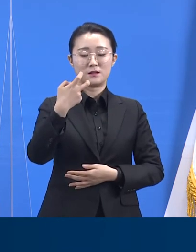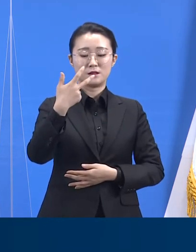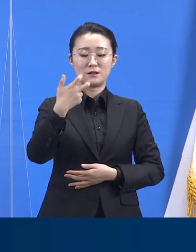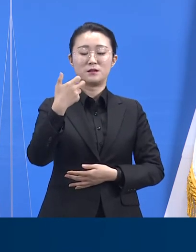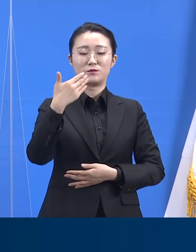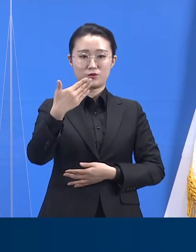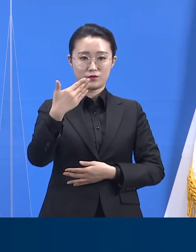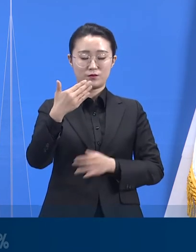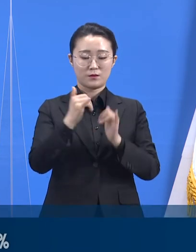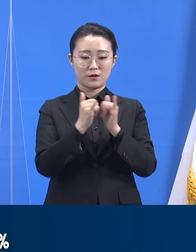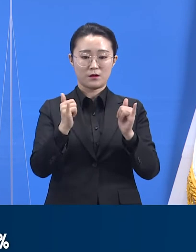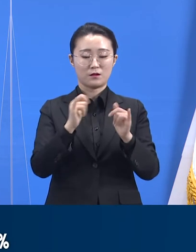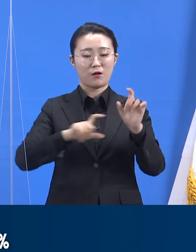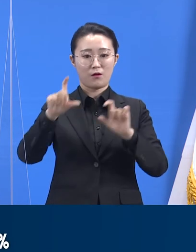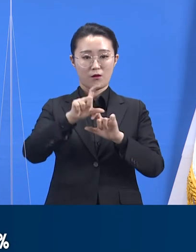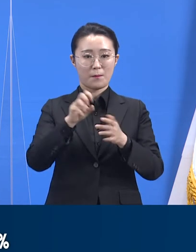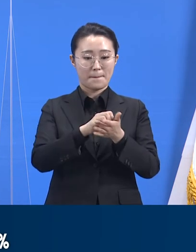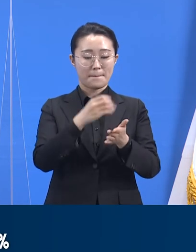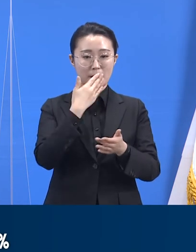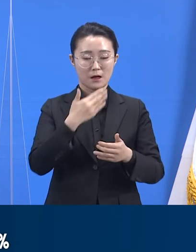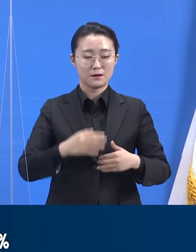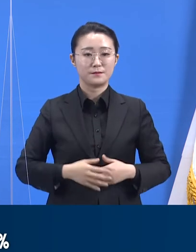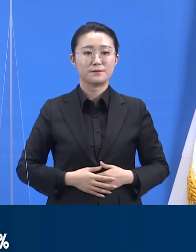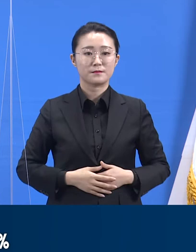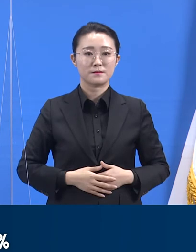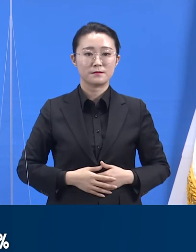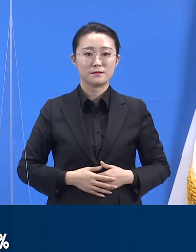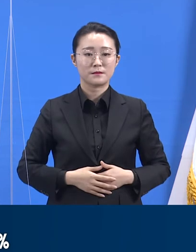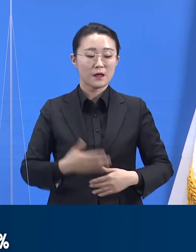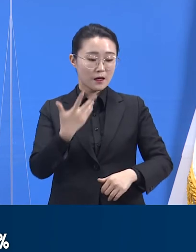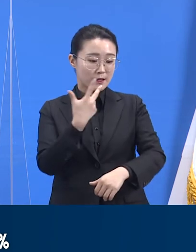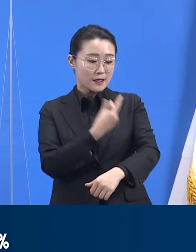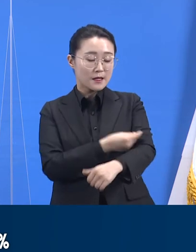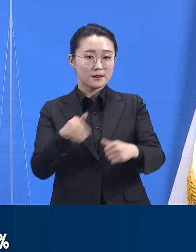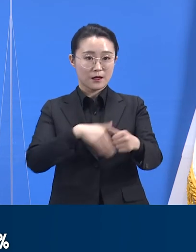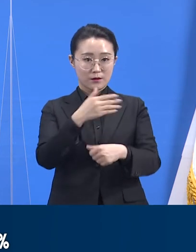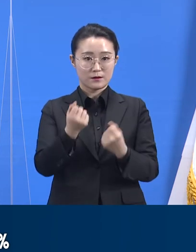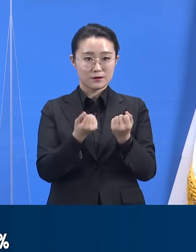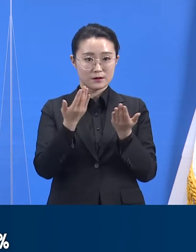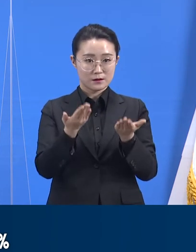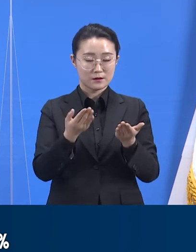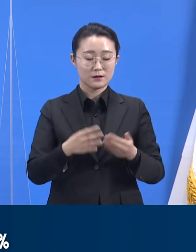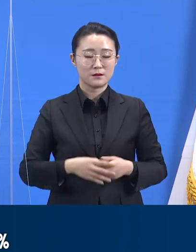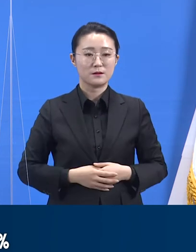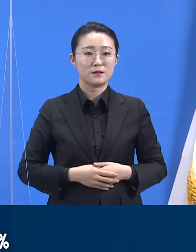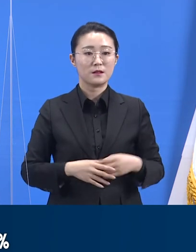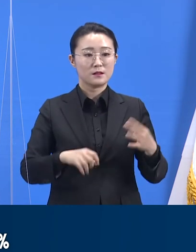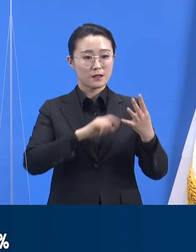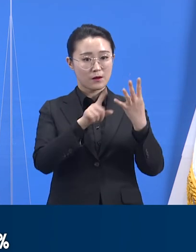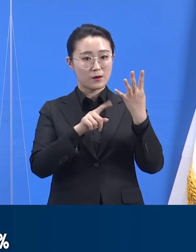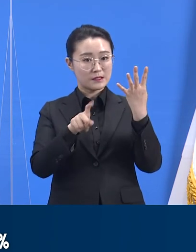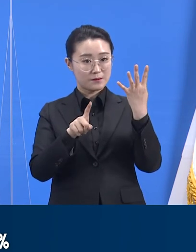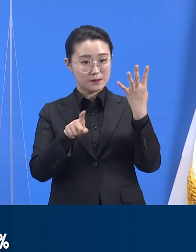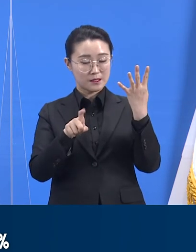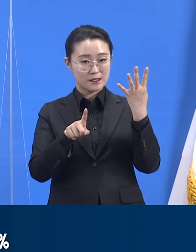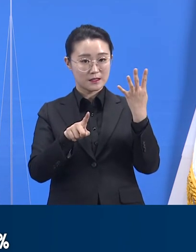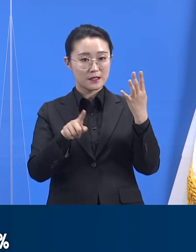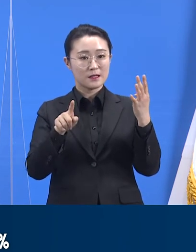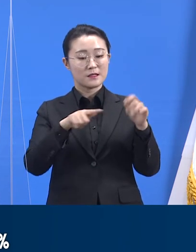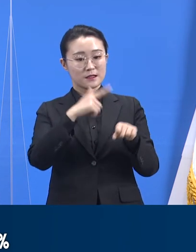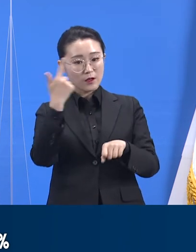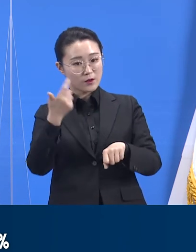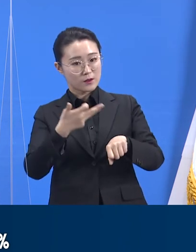다음은 경기도 코로나19 예방접종 현황입니다. 4월 11일 18시 기준 1분기 대상자 총